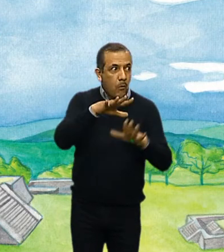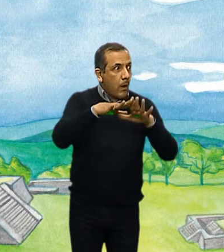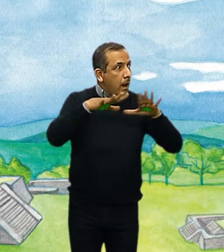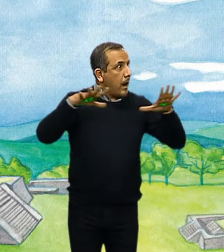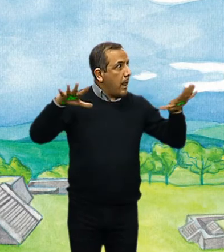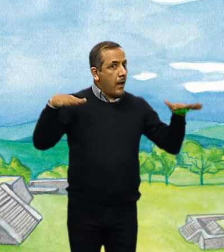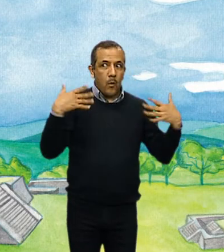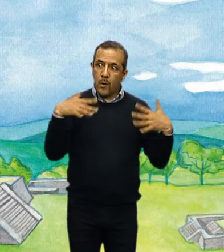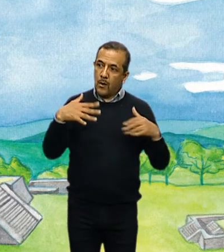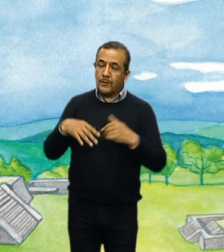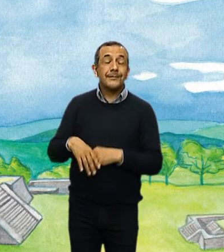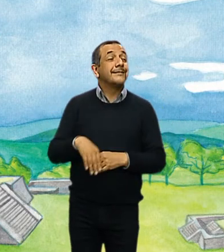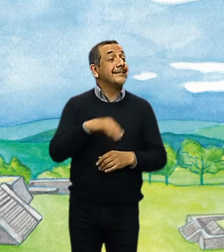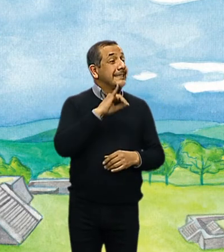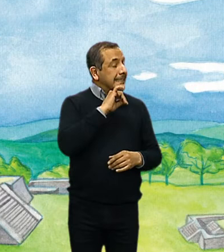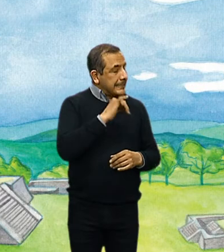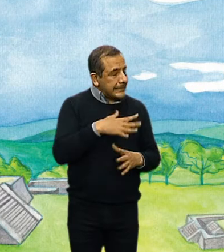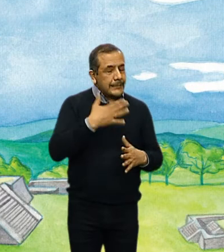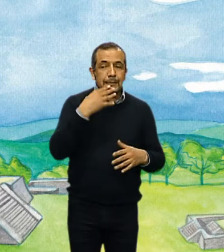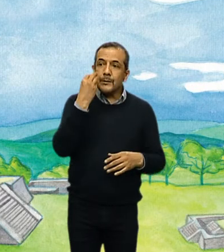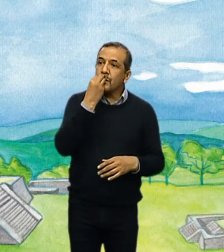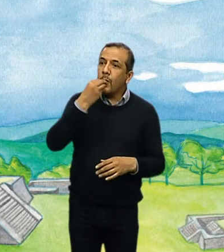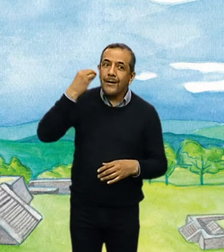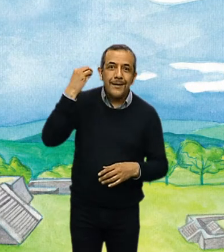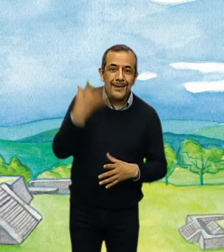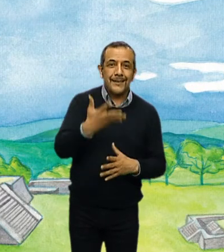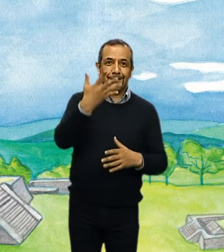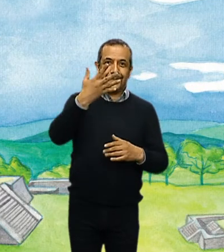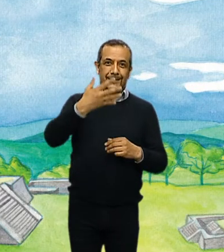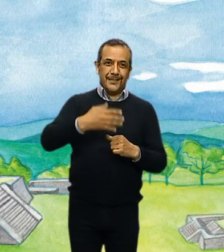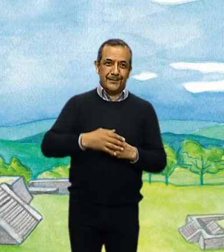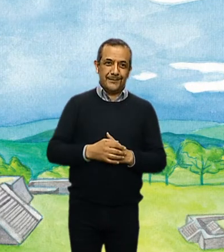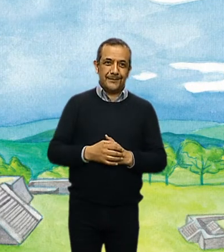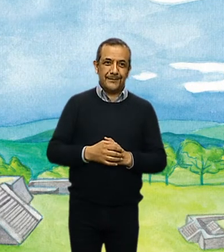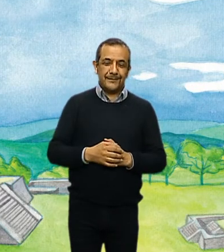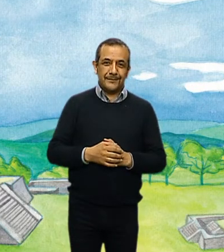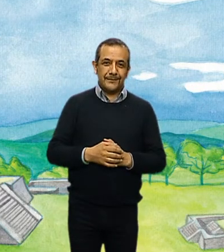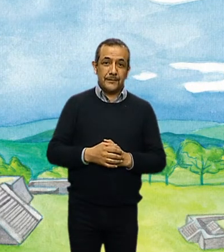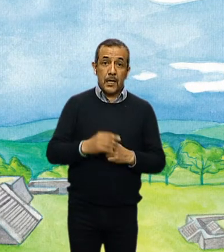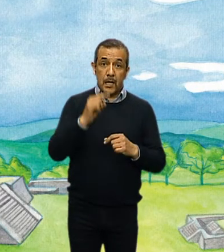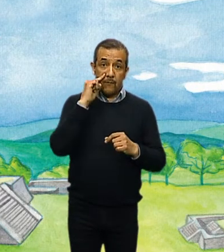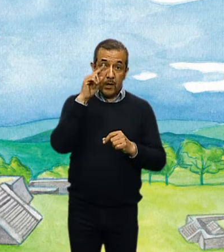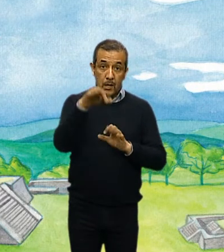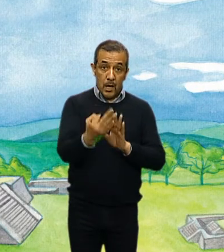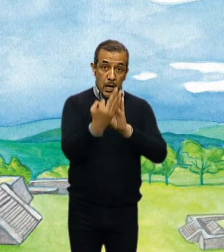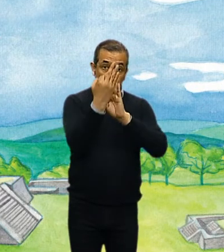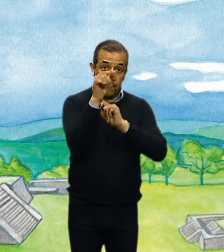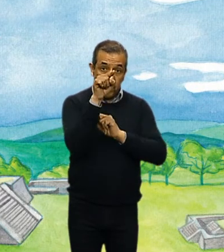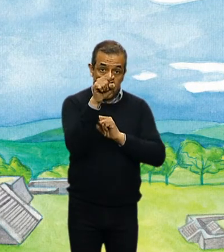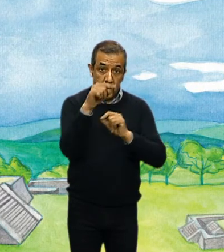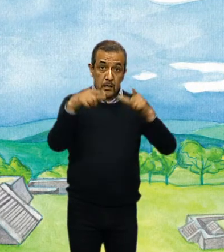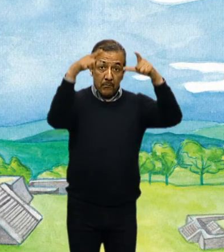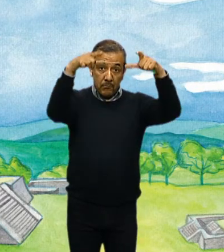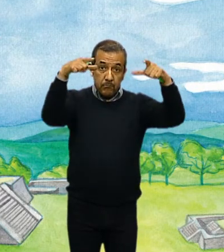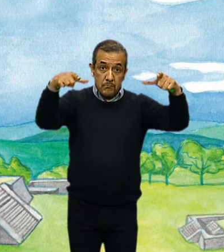¡Sí! ¡Además es hermosa! Al frente está la gran pirámide, el